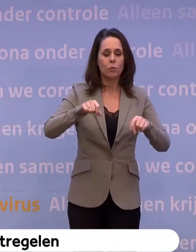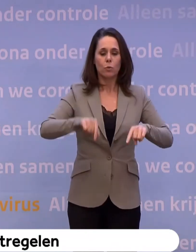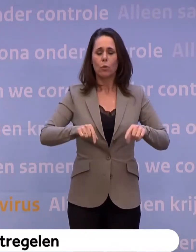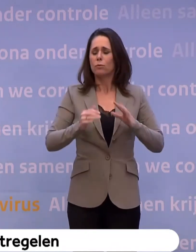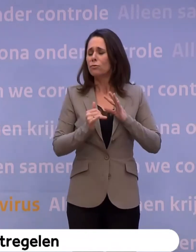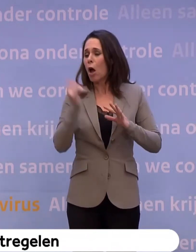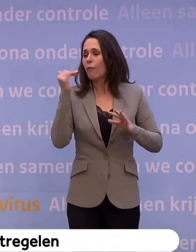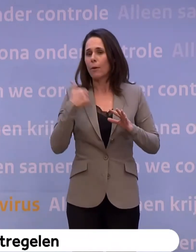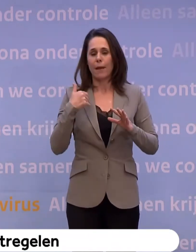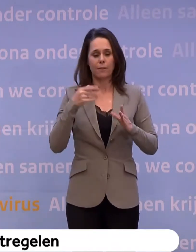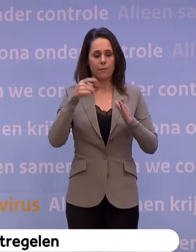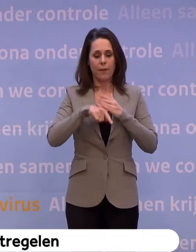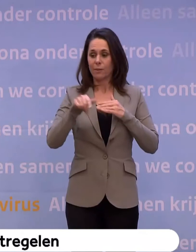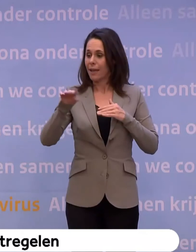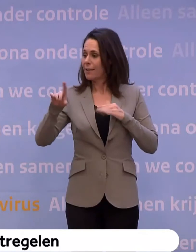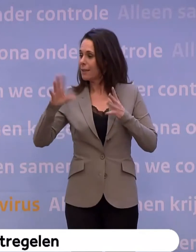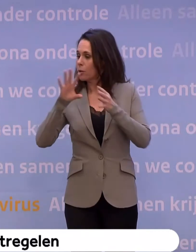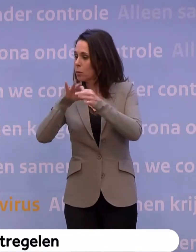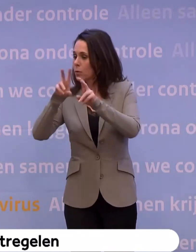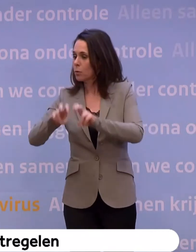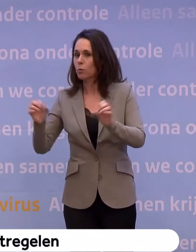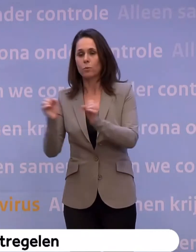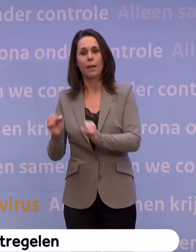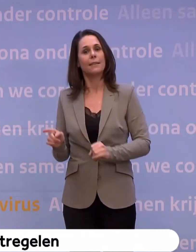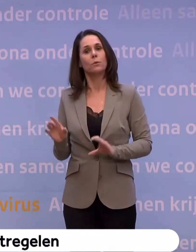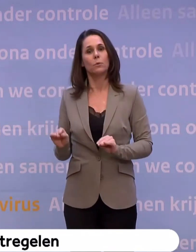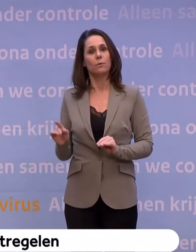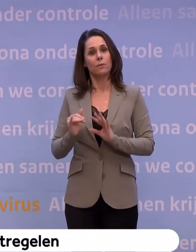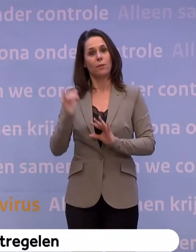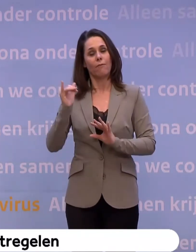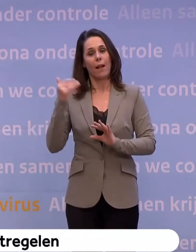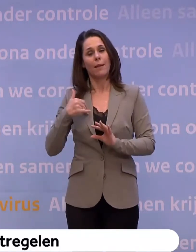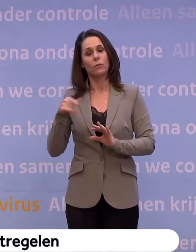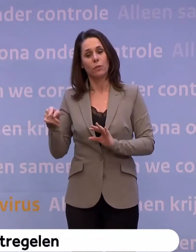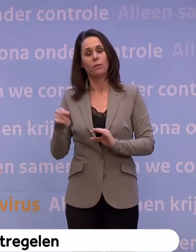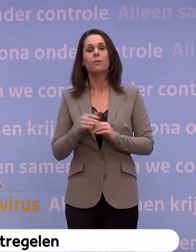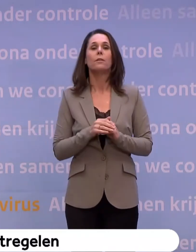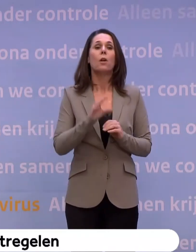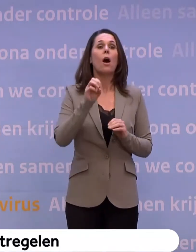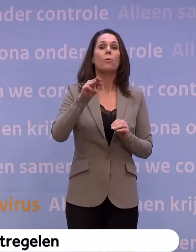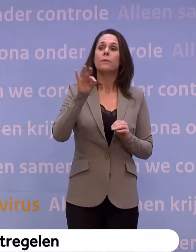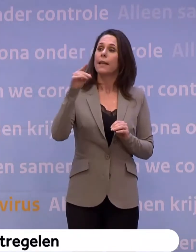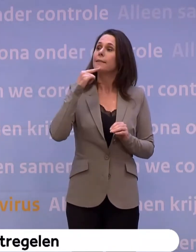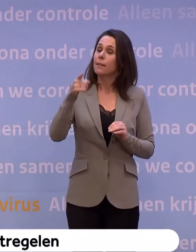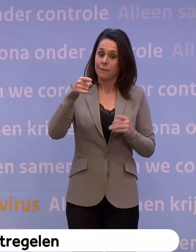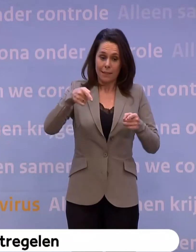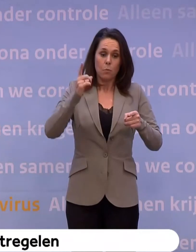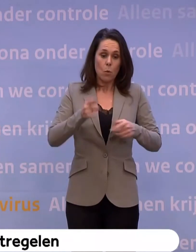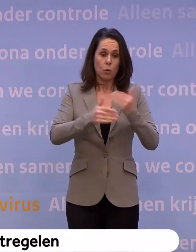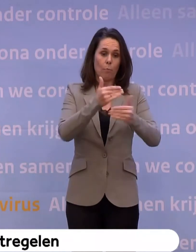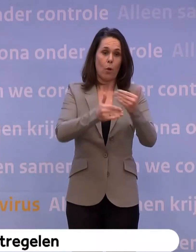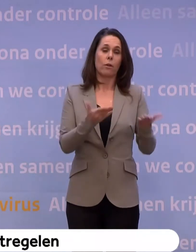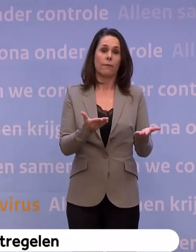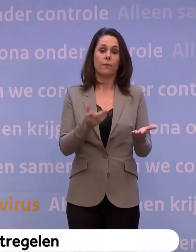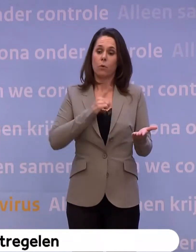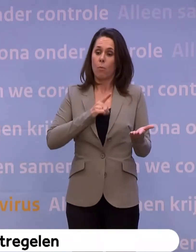...om in alle gevallen vanuit de GGD dat contactonderzoek te doen. Dus daarom zegt het OMT ook, dit moet gebeuren. Normaal gesproken doen de GGD'en dat. De